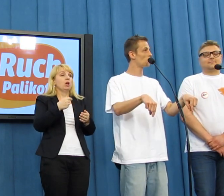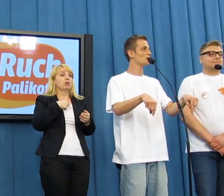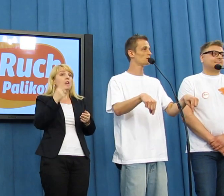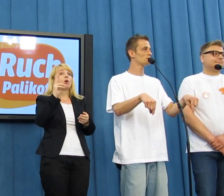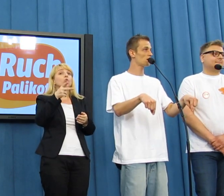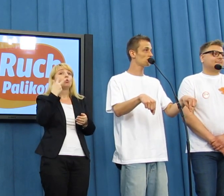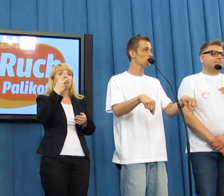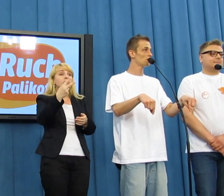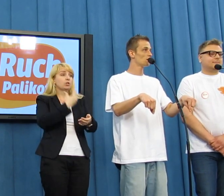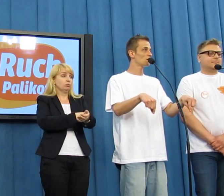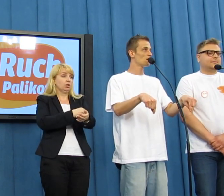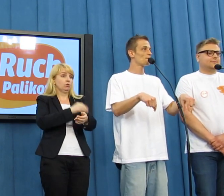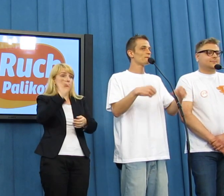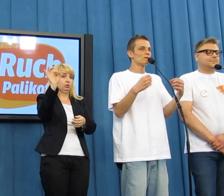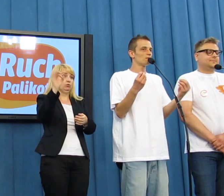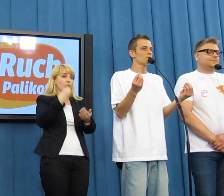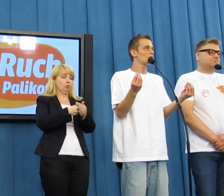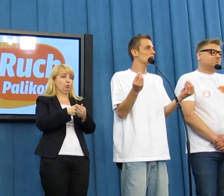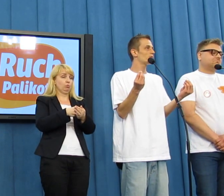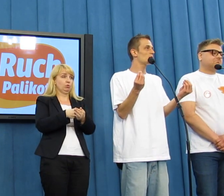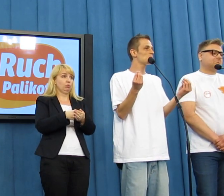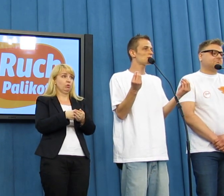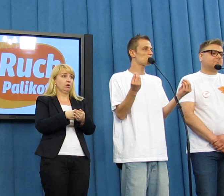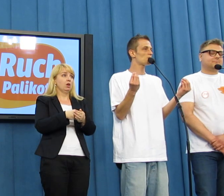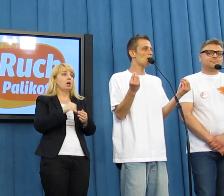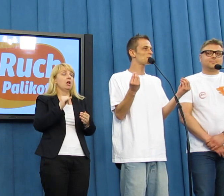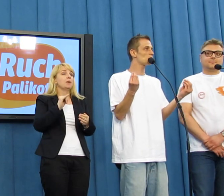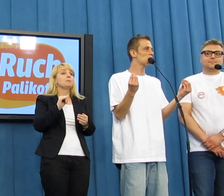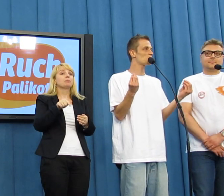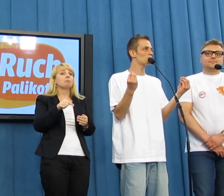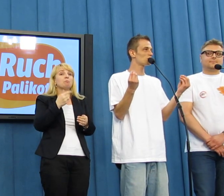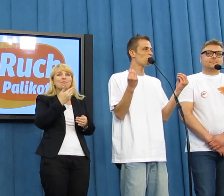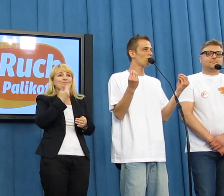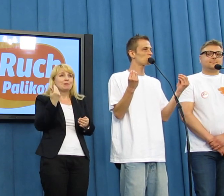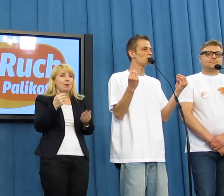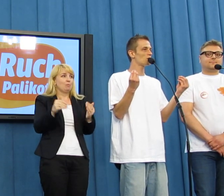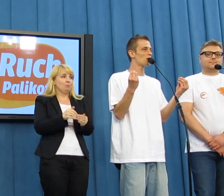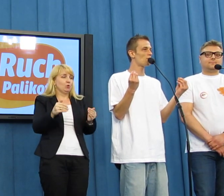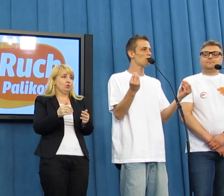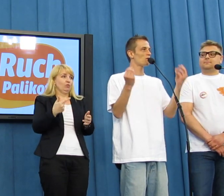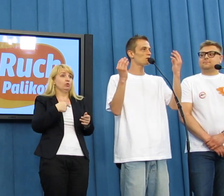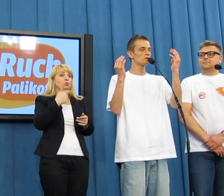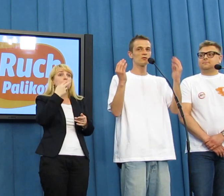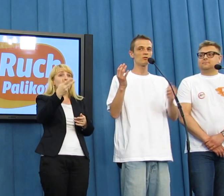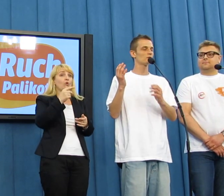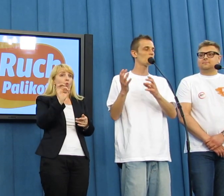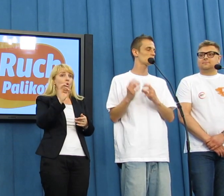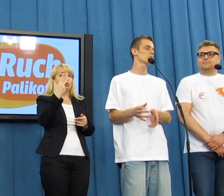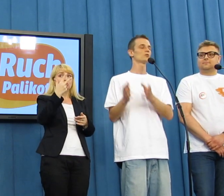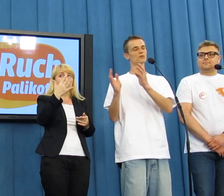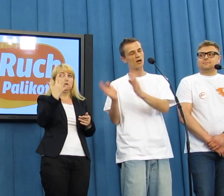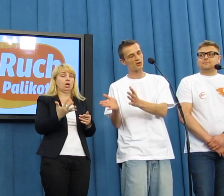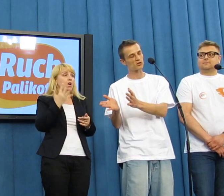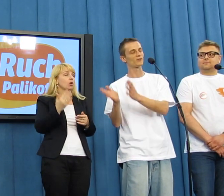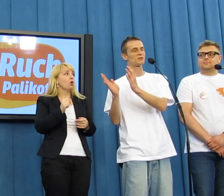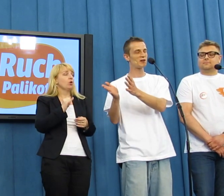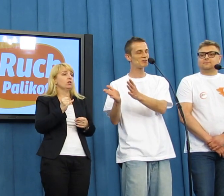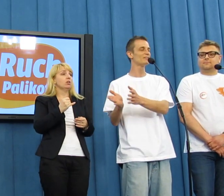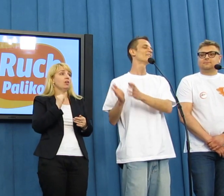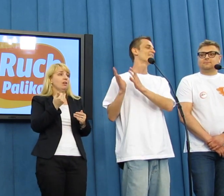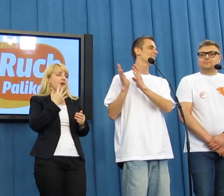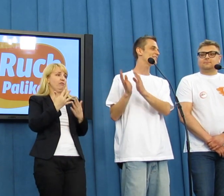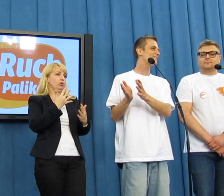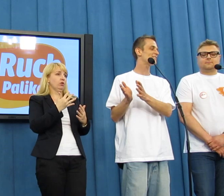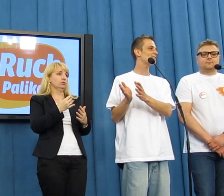ona nawet była, tak? To w jakim jesteśmy tutaj absurdzie? Jeżeli tu jest mowa o 3 kg, gościu, Andrzej,